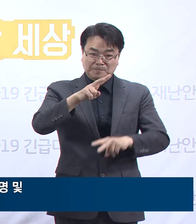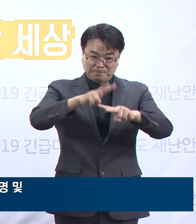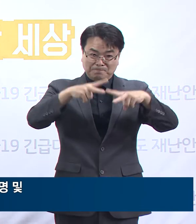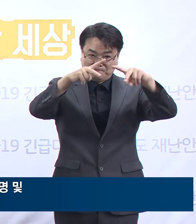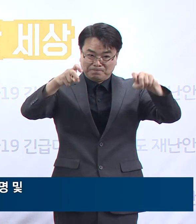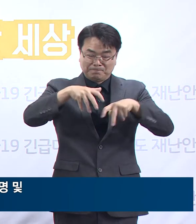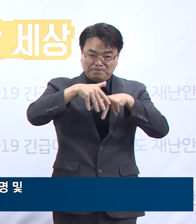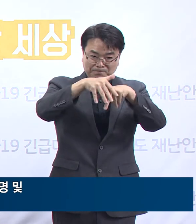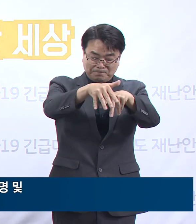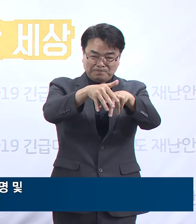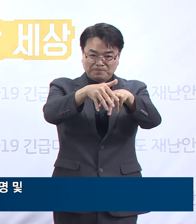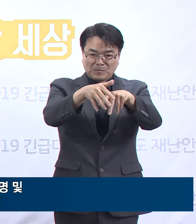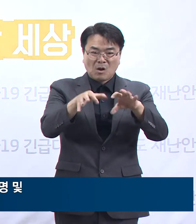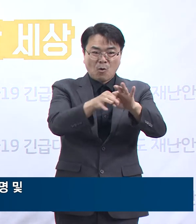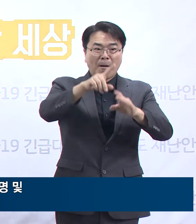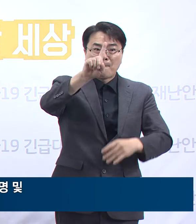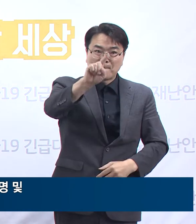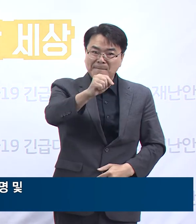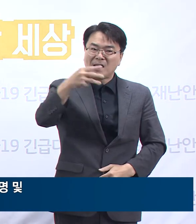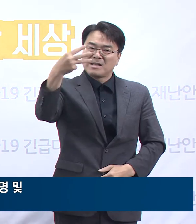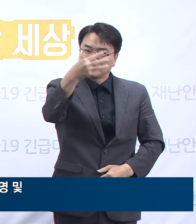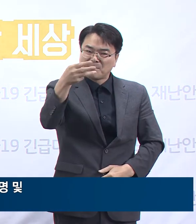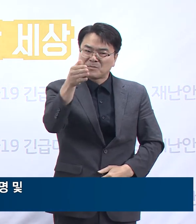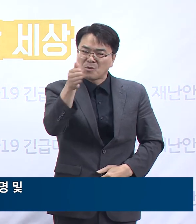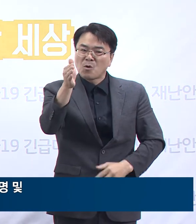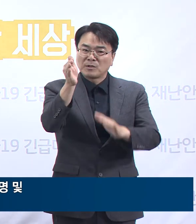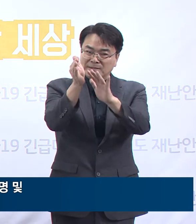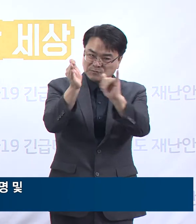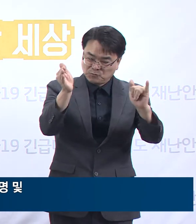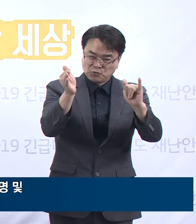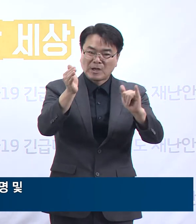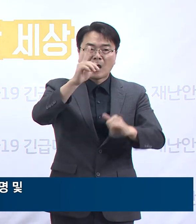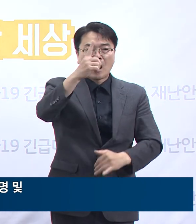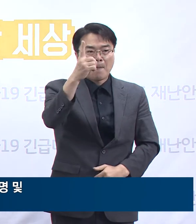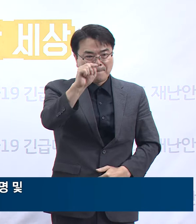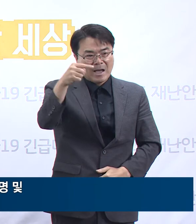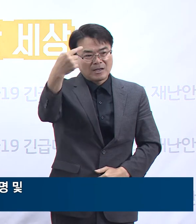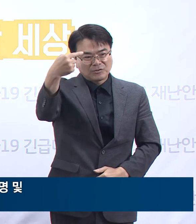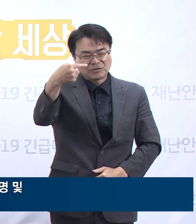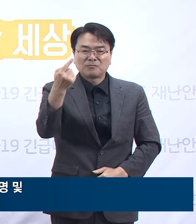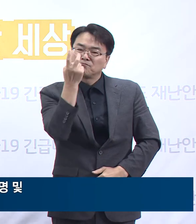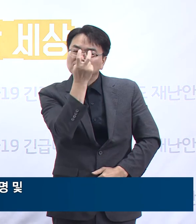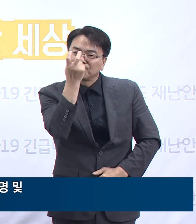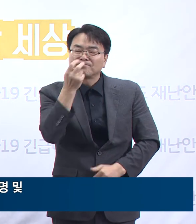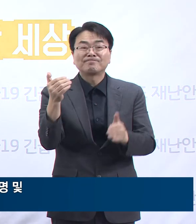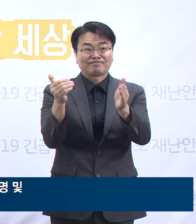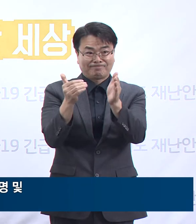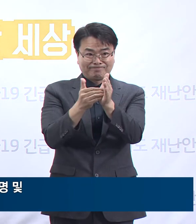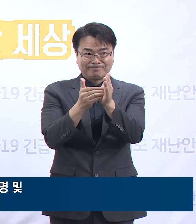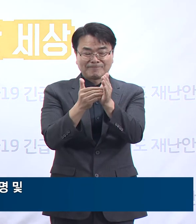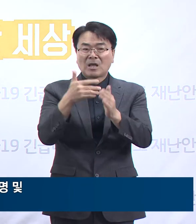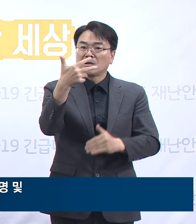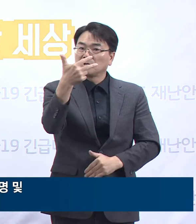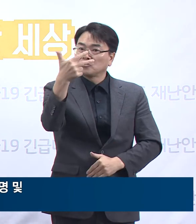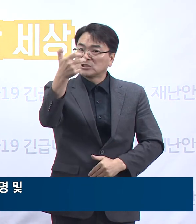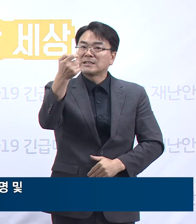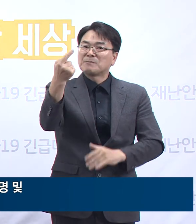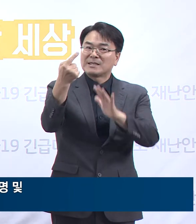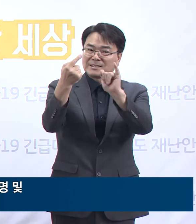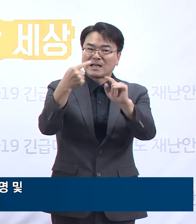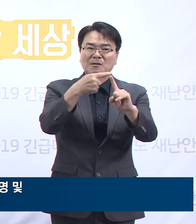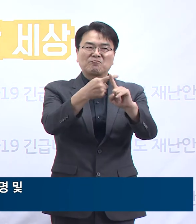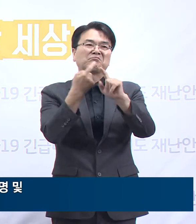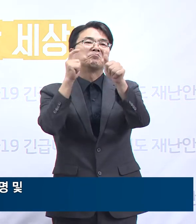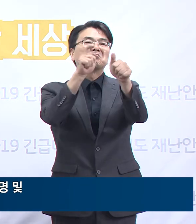대상자 13,334명 중 1만 1,110명에 대한 검사를 실시하여 71명이 양성을